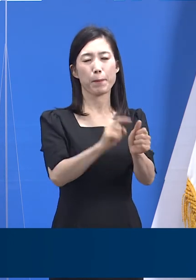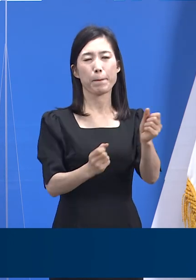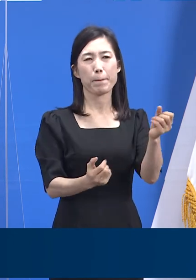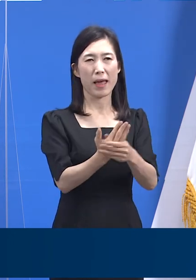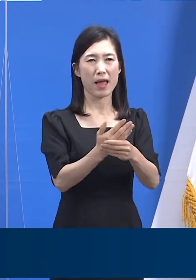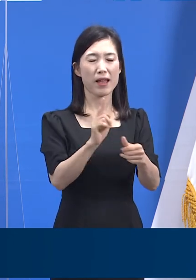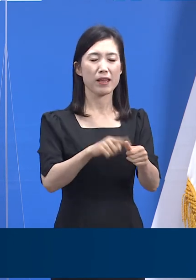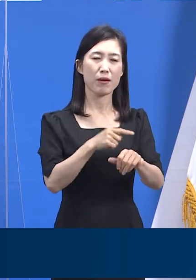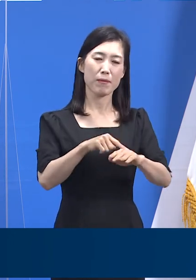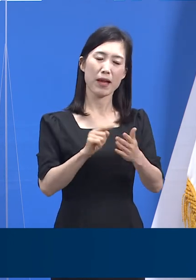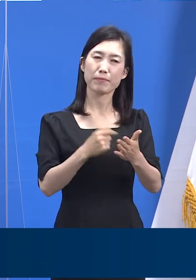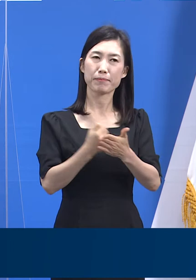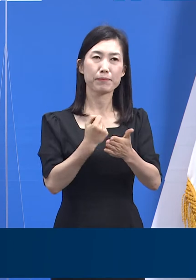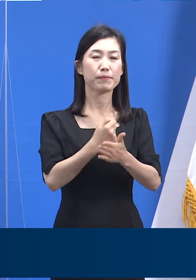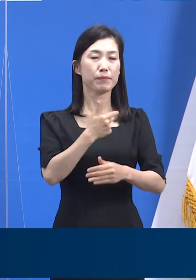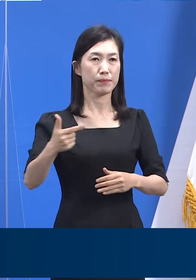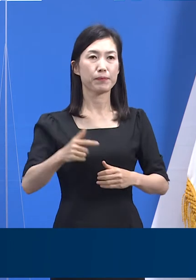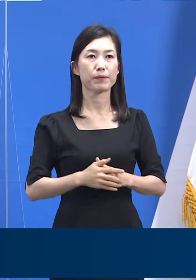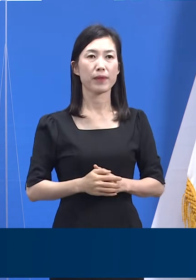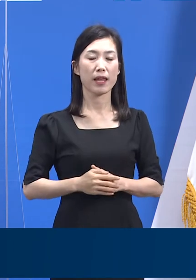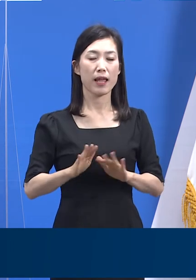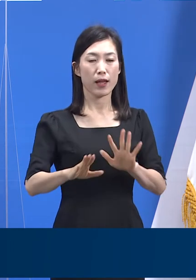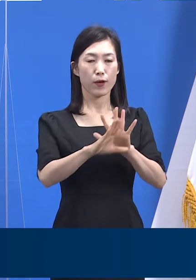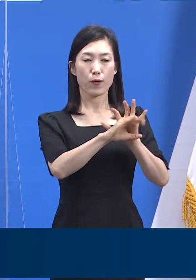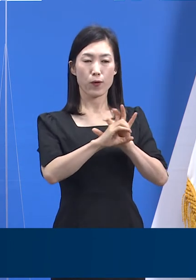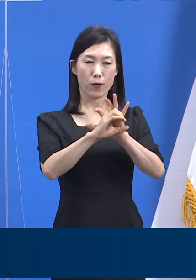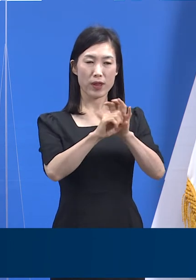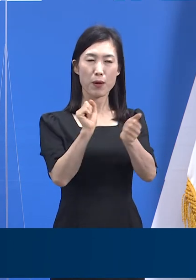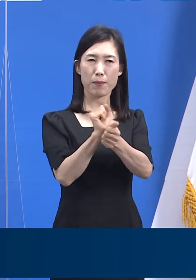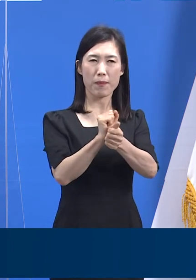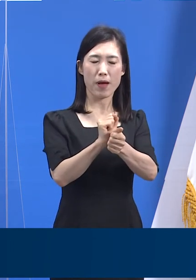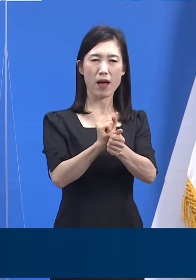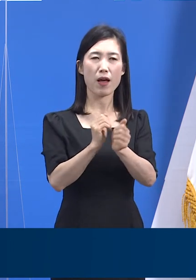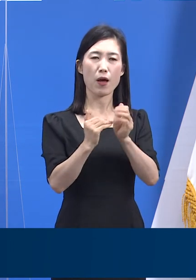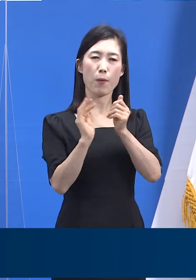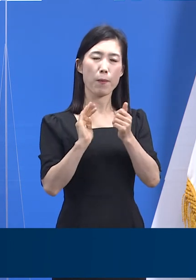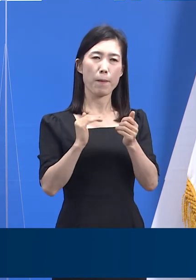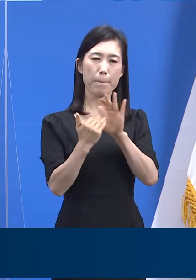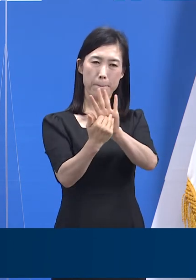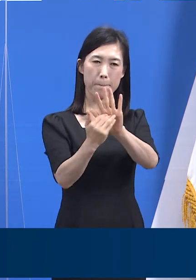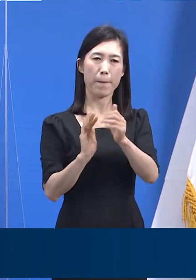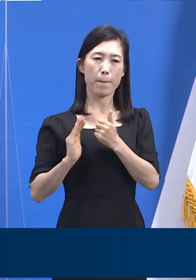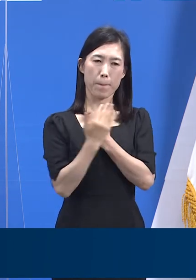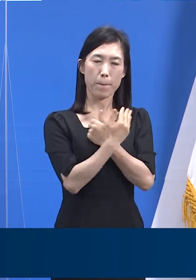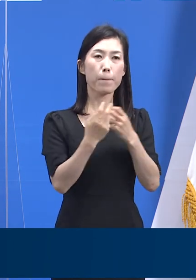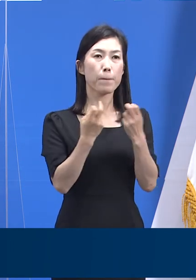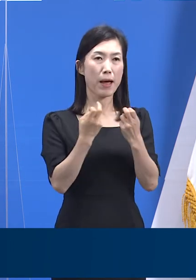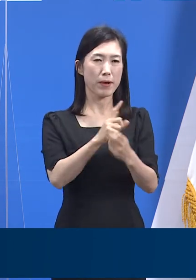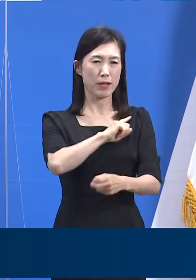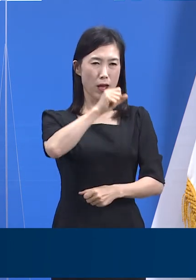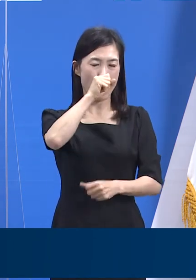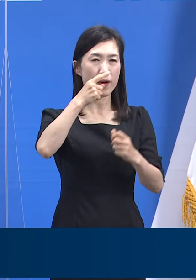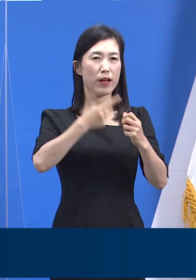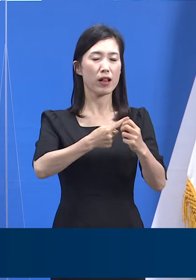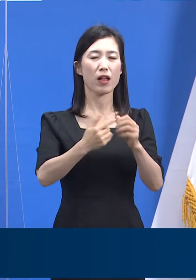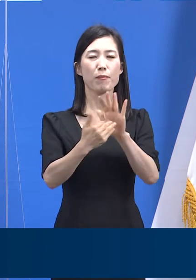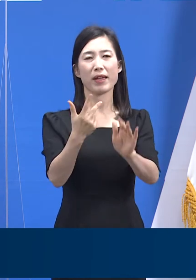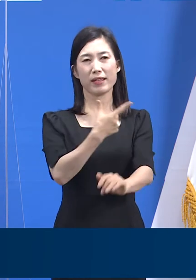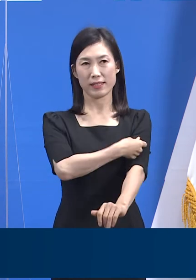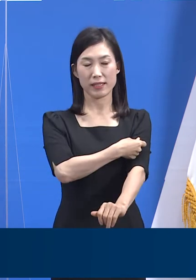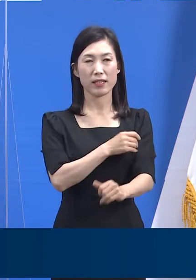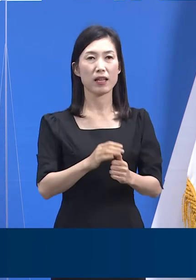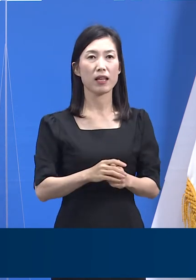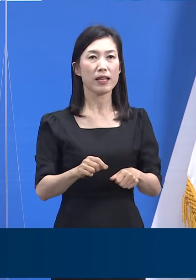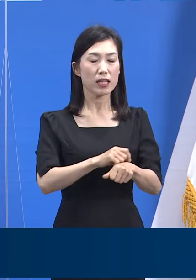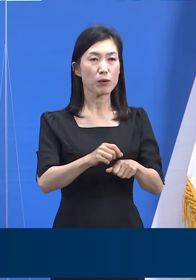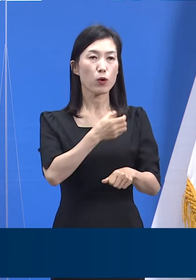따름입니다. 코로나19로부터 건강을 지키는 최고의 방법은 백신입니다. 특히 고령층의 경우는 그